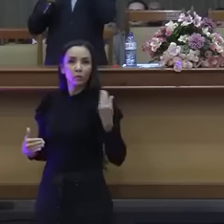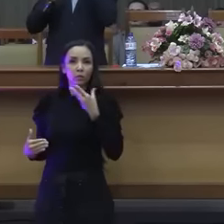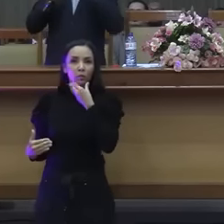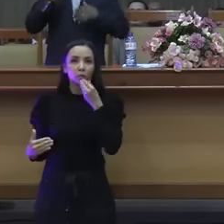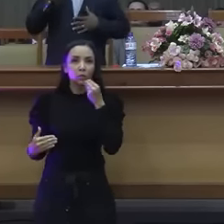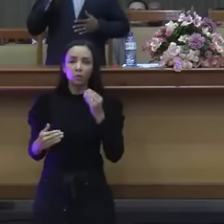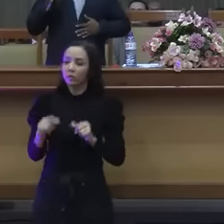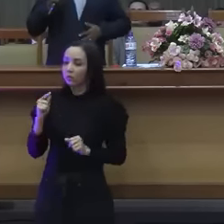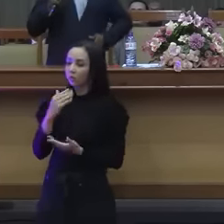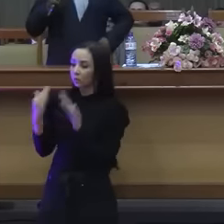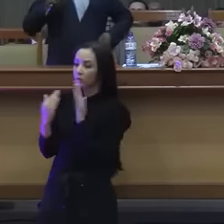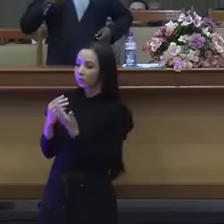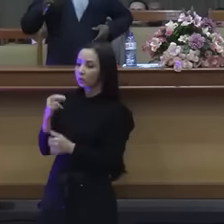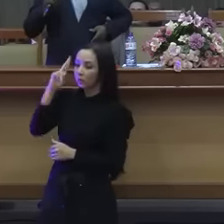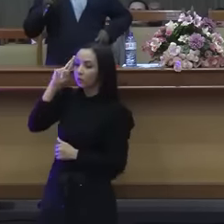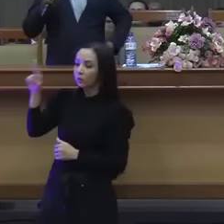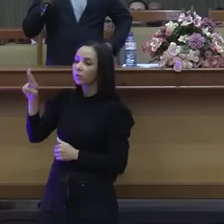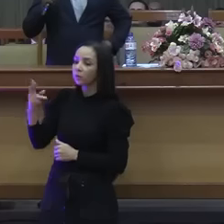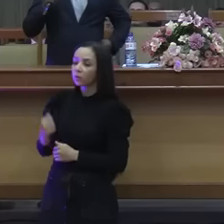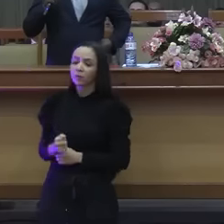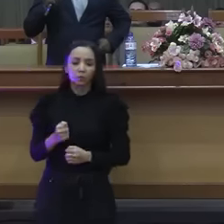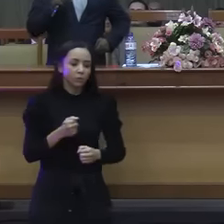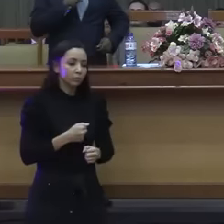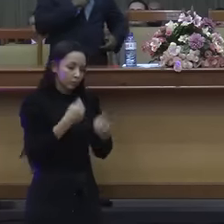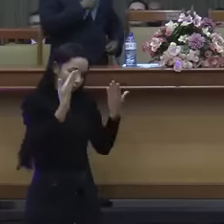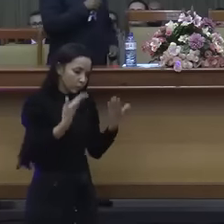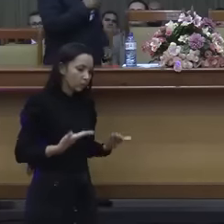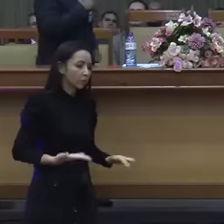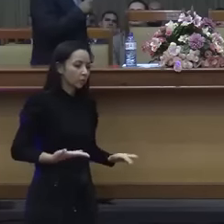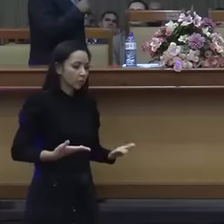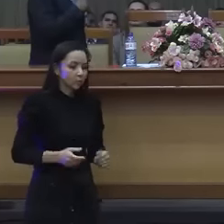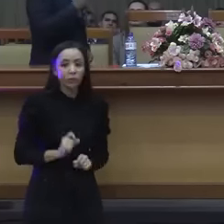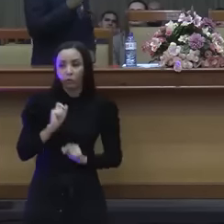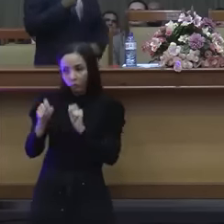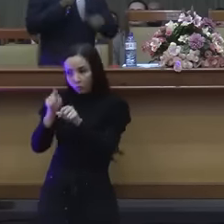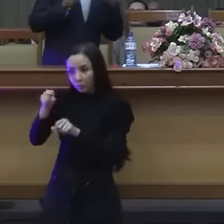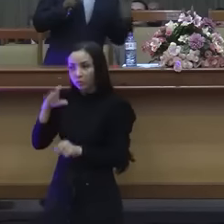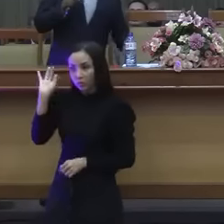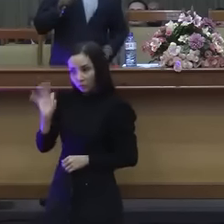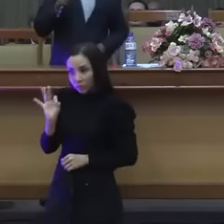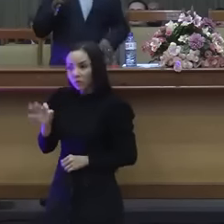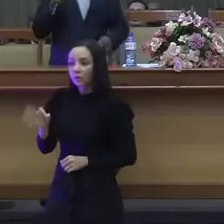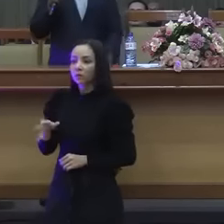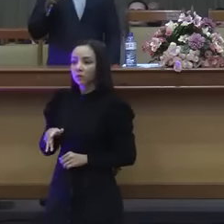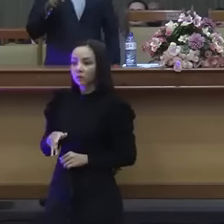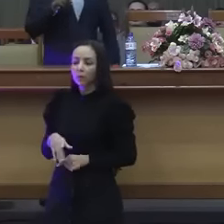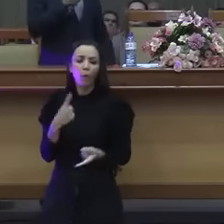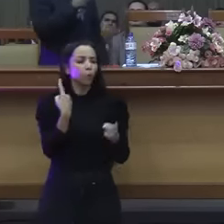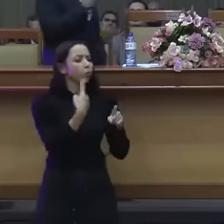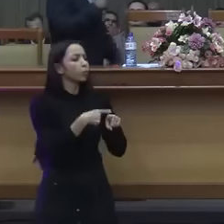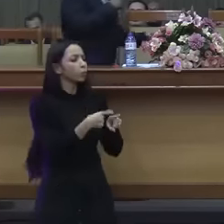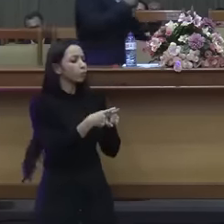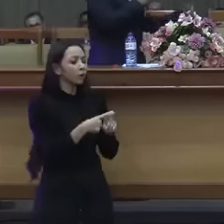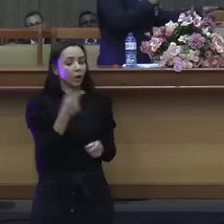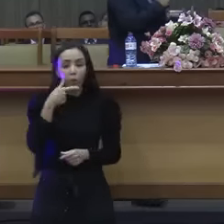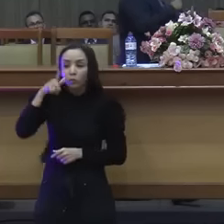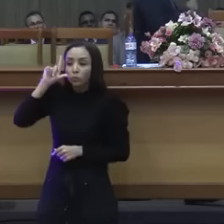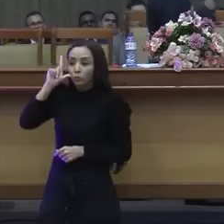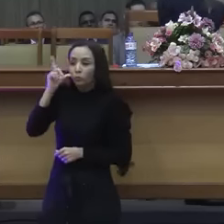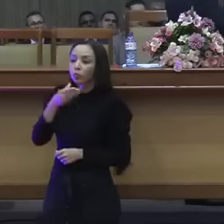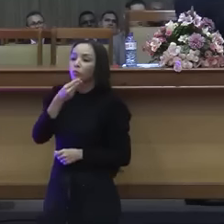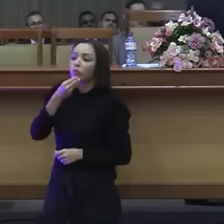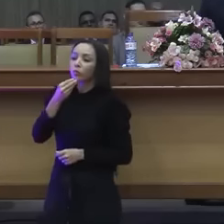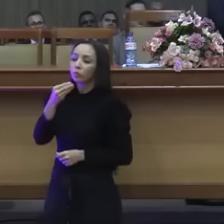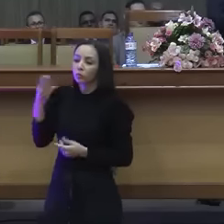Ele disse, muito bem, hoje você fez certo. Eu disse, eu fiz certo o quê? Porque ontem o pregador que estava aí não citou um versículo da Bíblia e tudo que ele